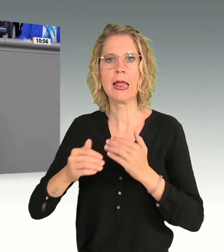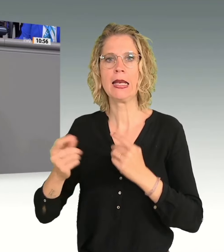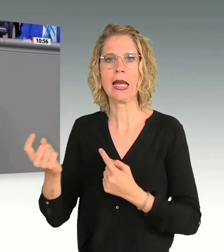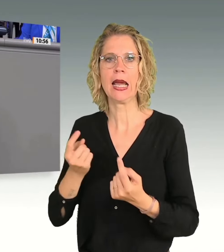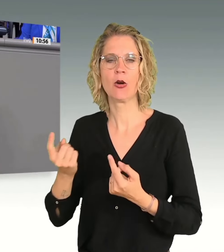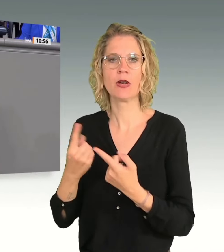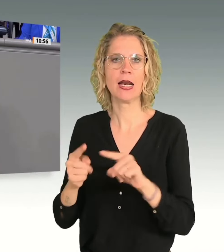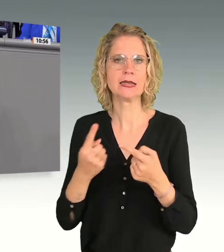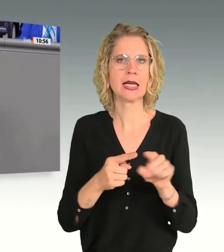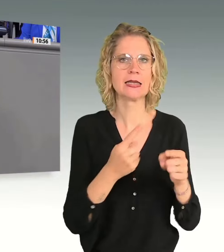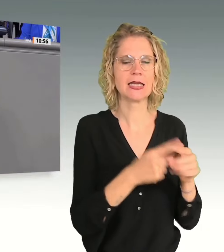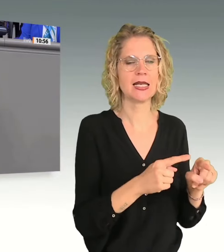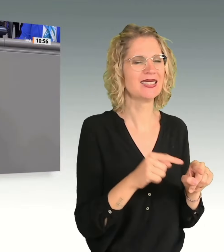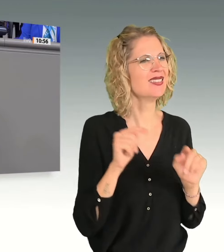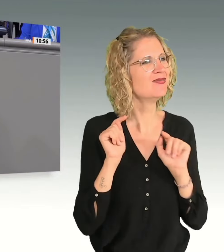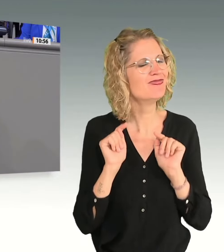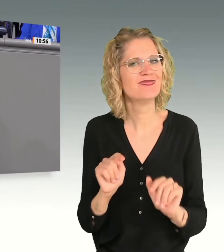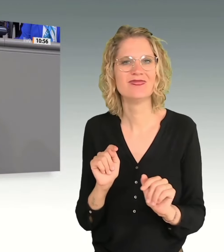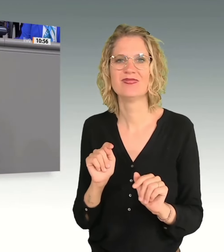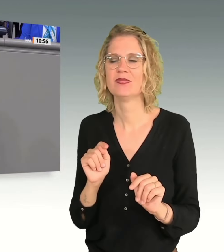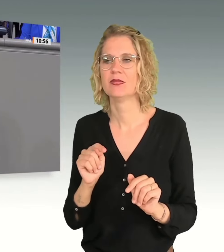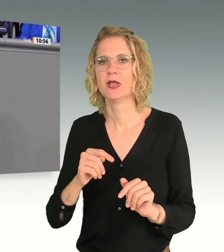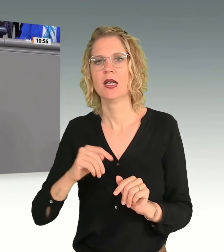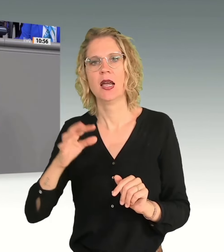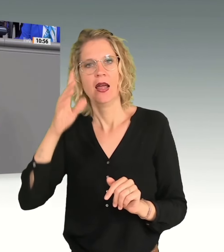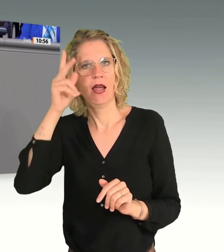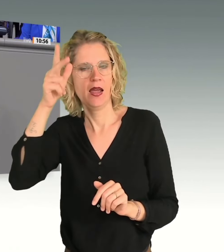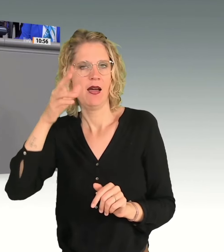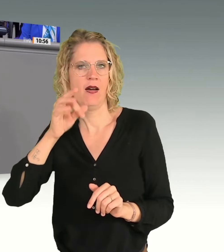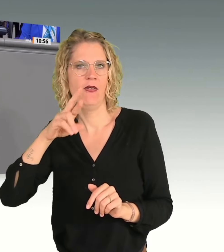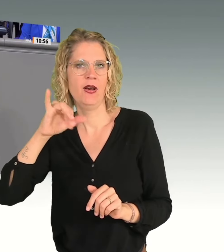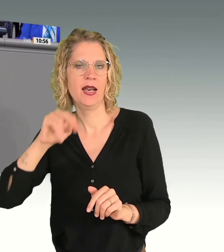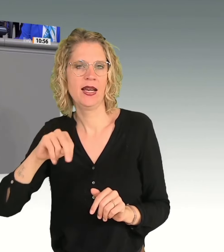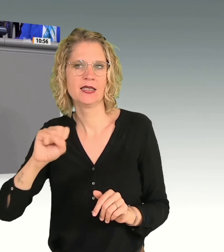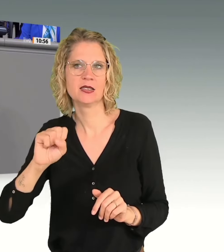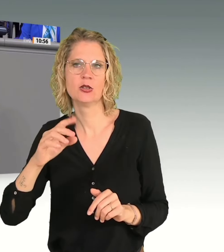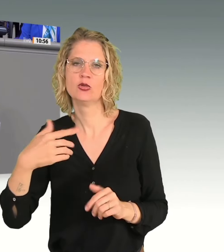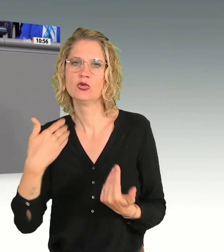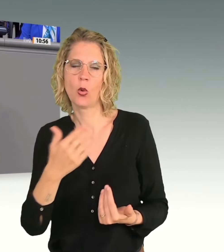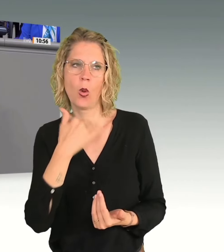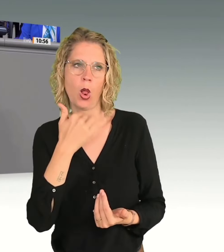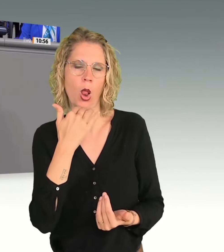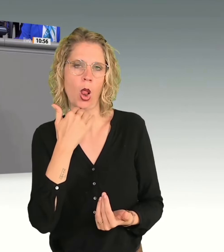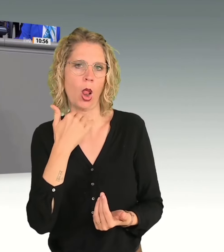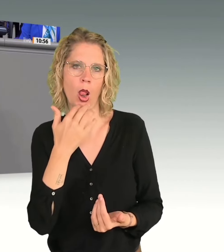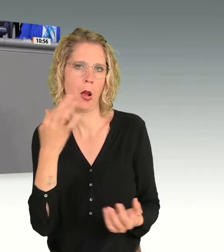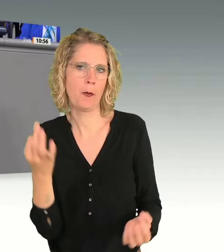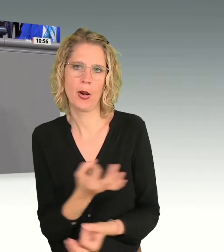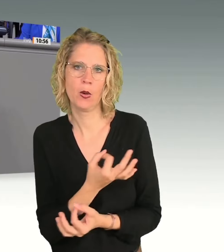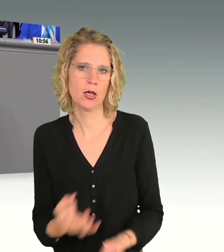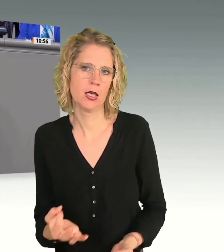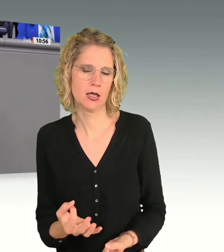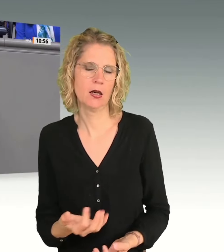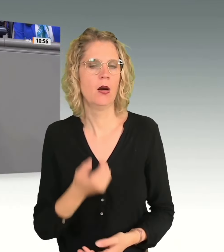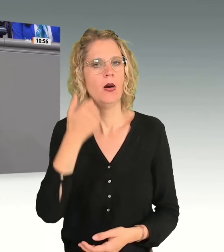diesen Exkurs, den hätten Sie sich sparen können. Und wenn ich mir das noch wünschen darf, liebe Frau Lindholz,